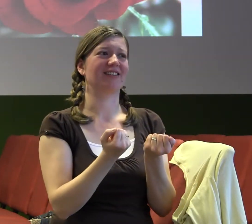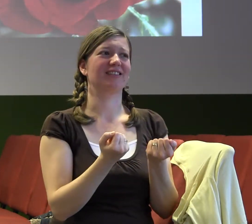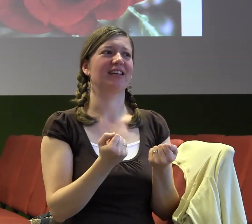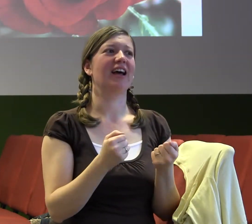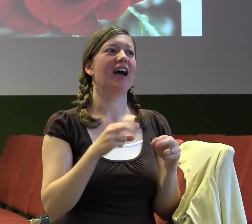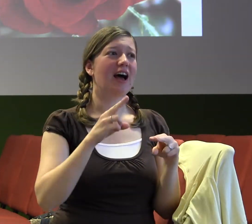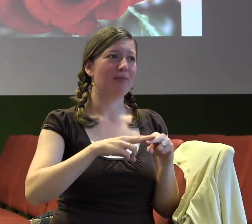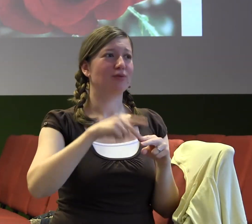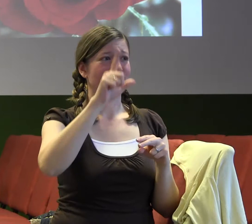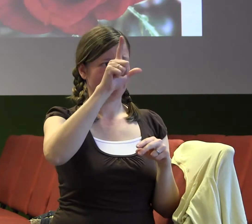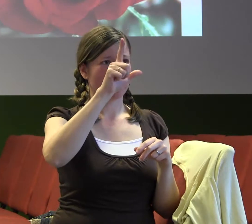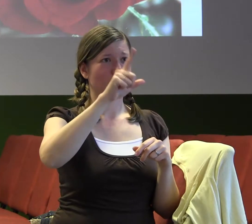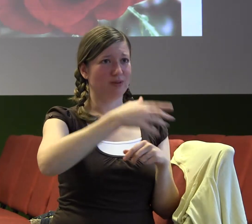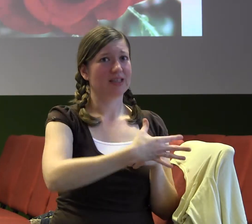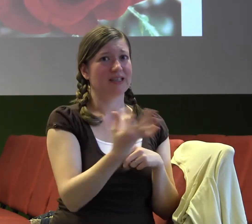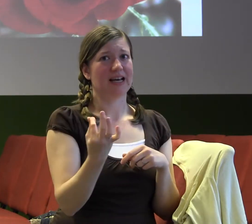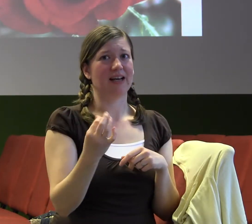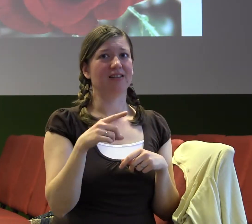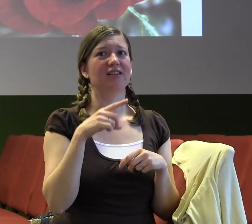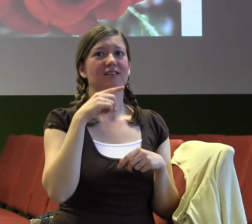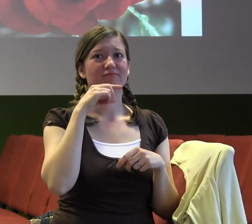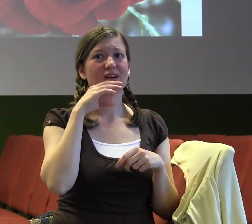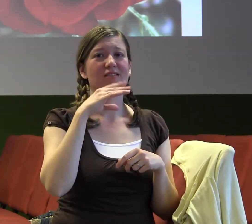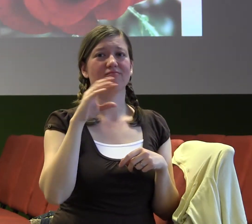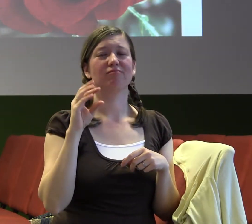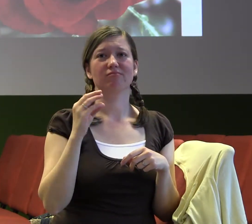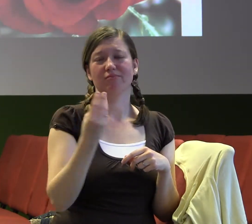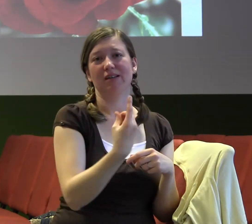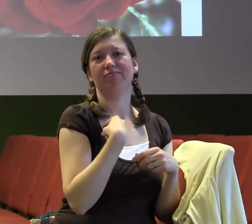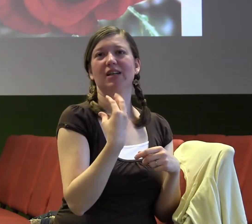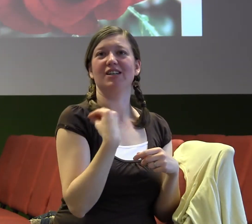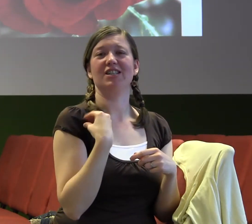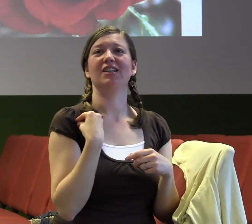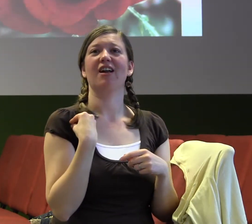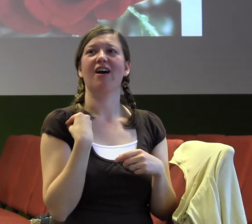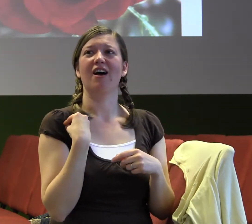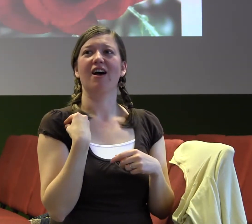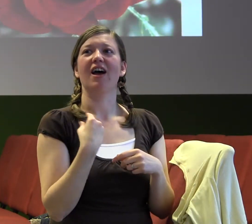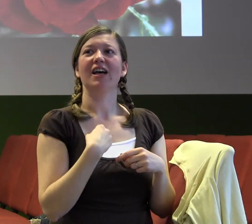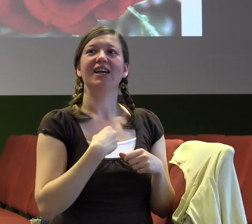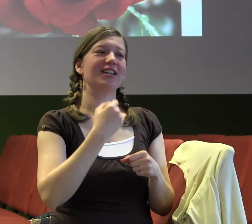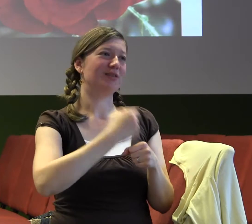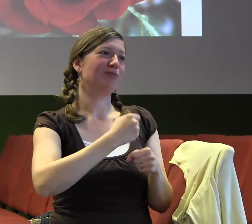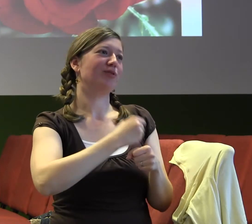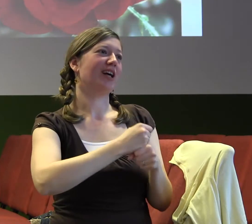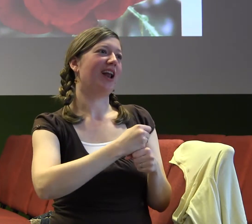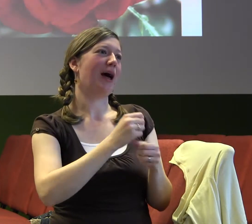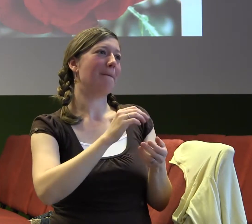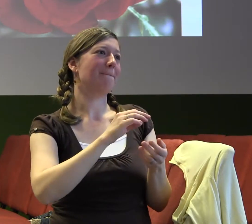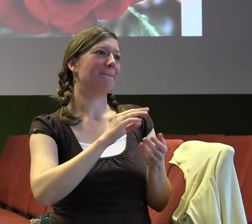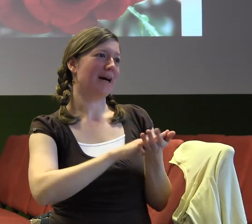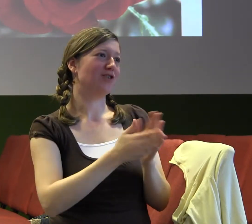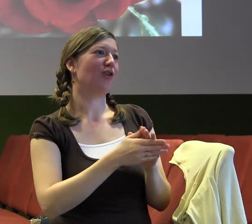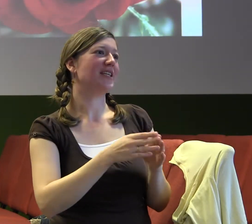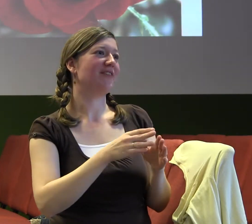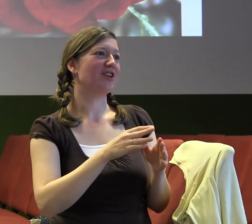přijela z práce domů, tak jsem po x letech udělala manželovi svačinu, napsala jsem mu tam zkaz a dal jsem mu pusu a šla jsem spát a nechala jsem to být.